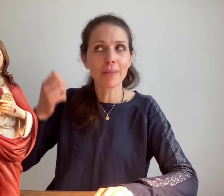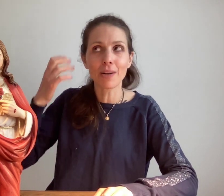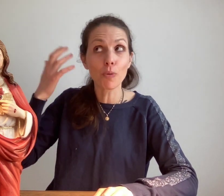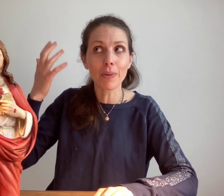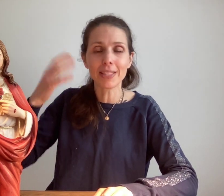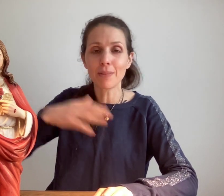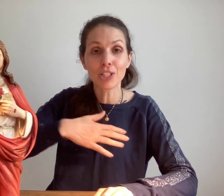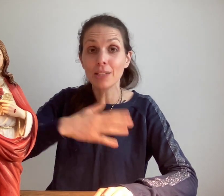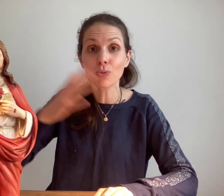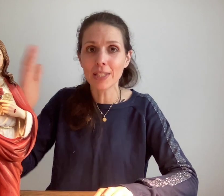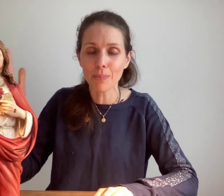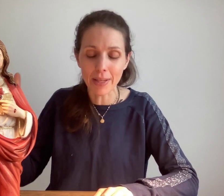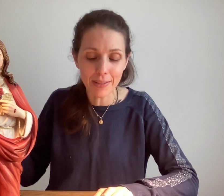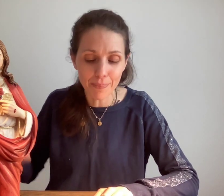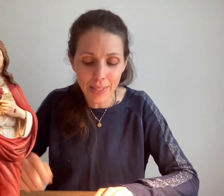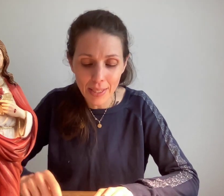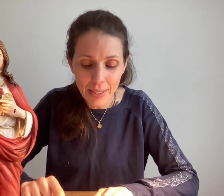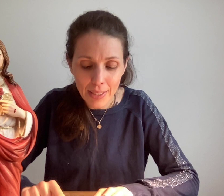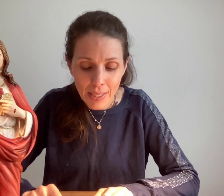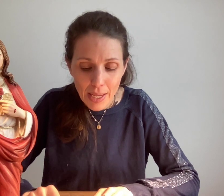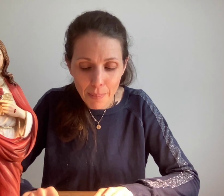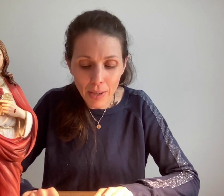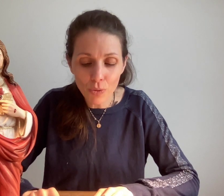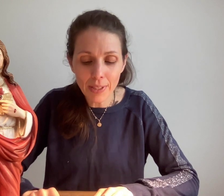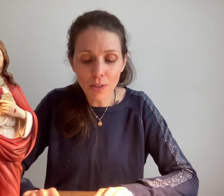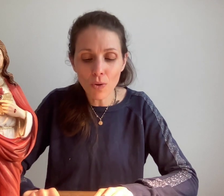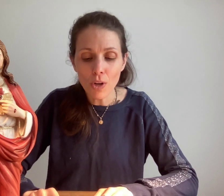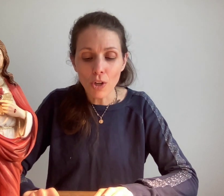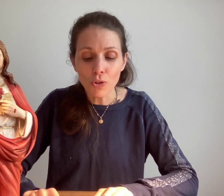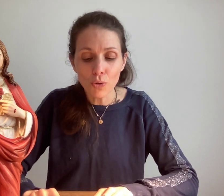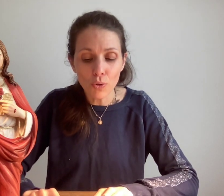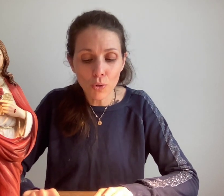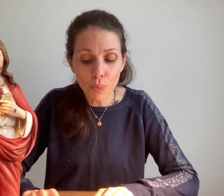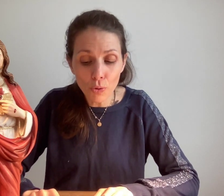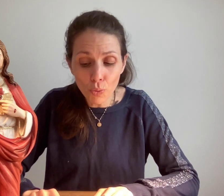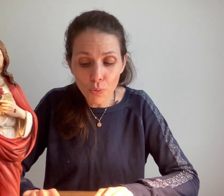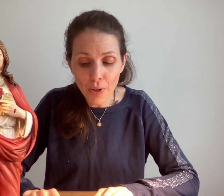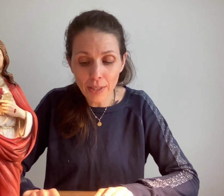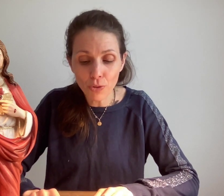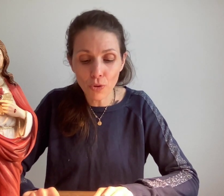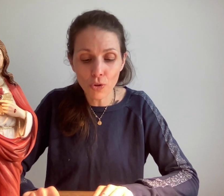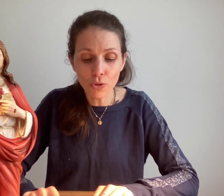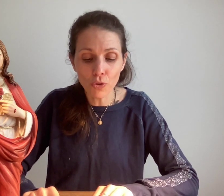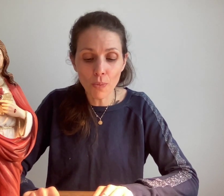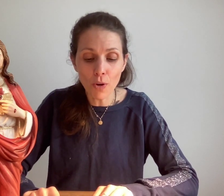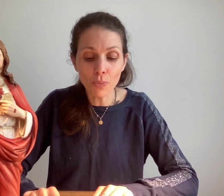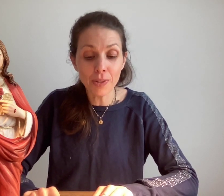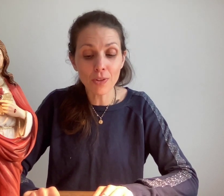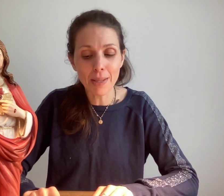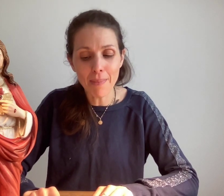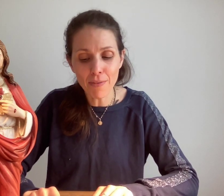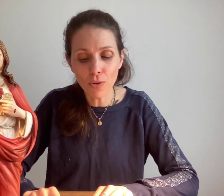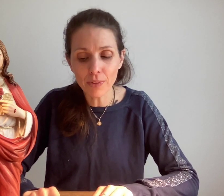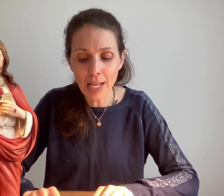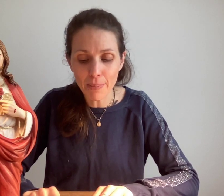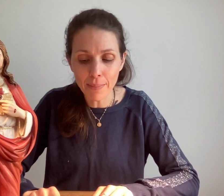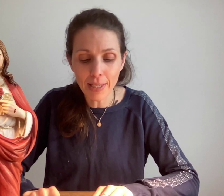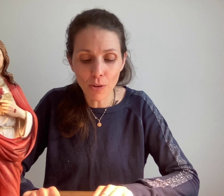et bien on ne peut pas s'imaginer tout ce qui se passe par conséquent tu peux tout faire de ce que je te demande puisque c'est ma volonté elle-même qui le